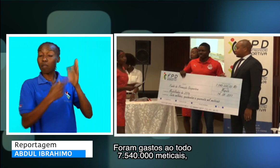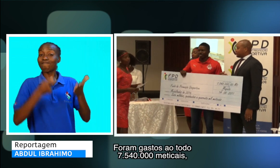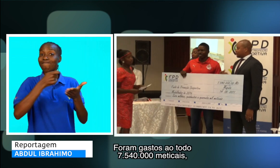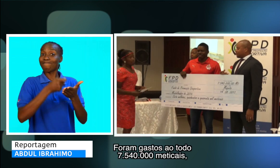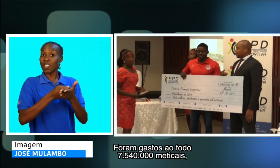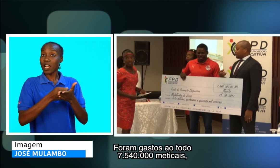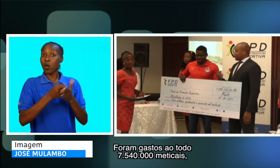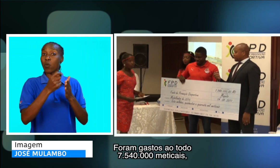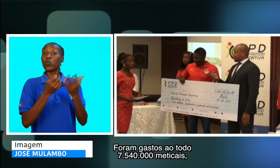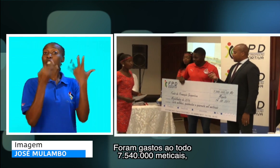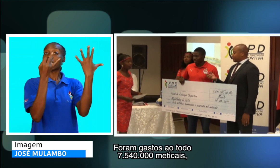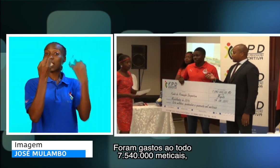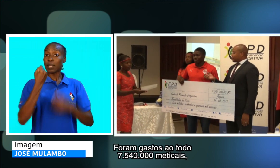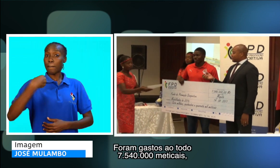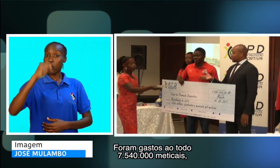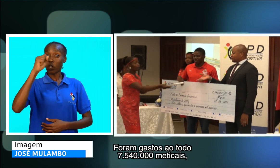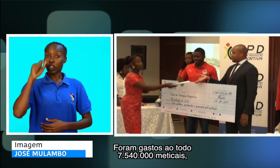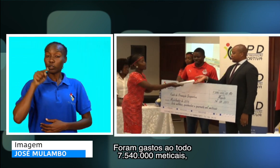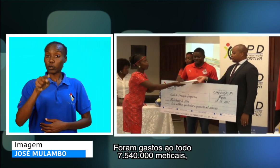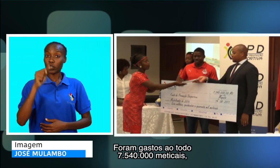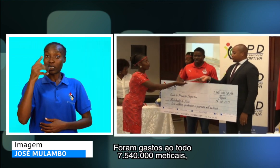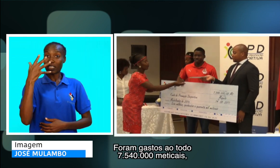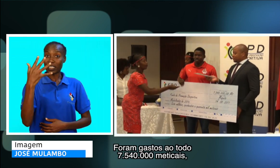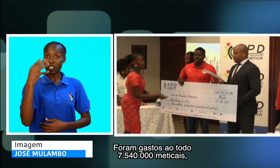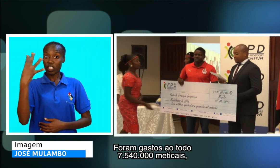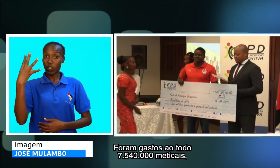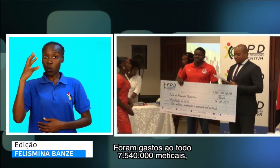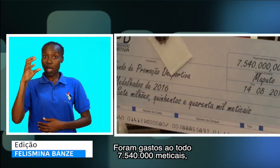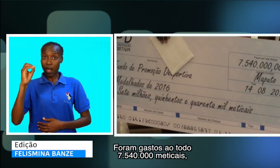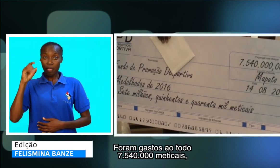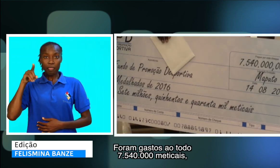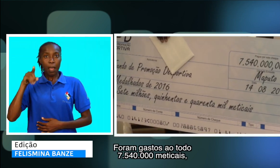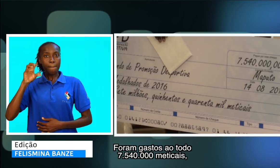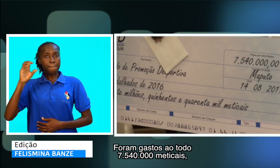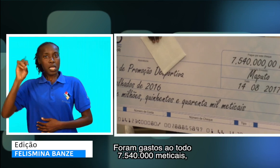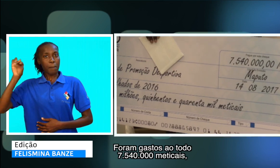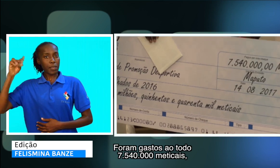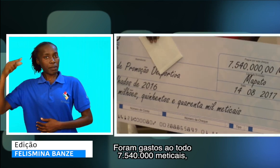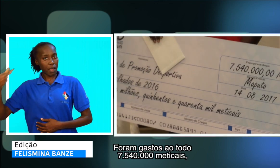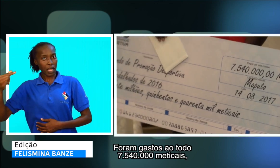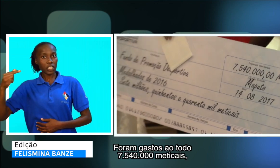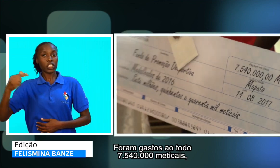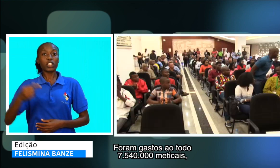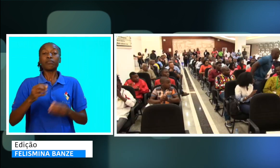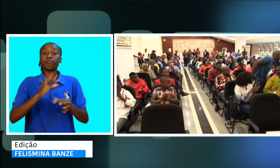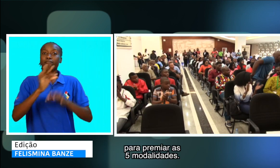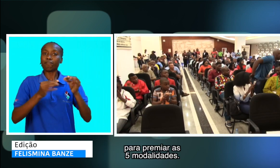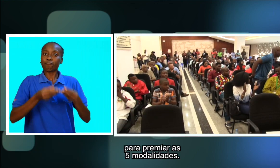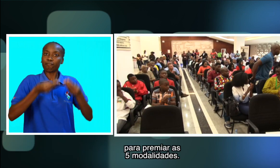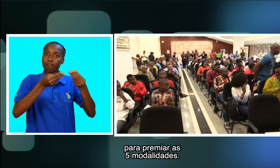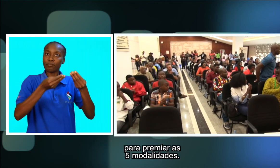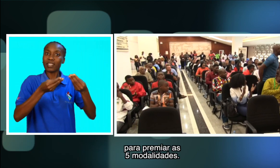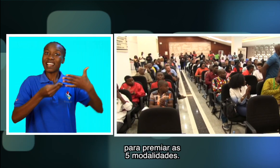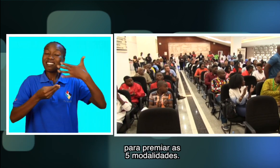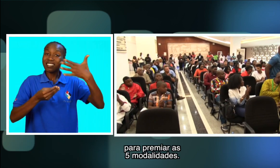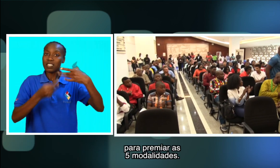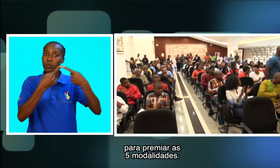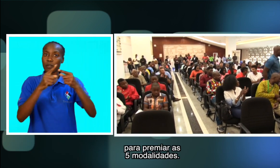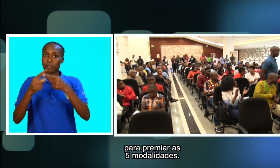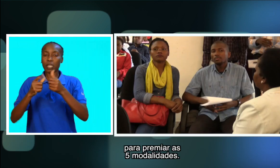gastos, ao todo, 7 milhões e 540 mil meticais para premiar as cinco